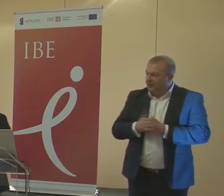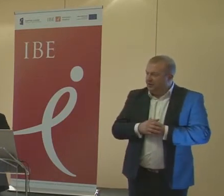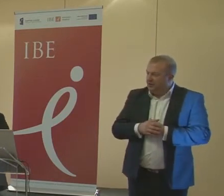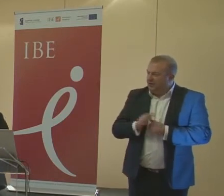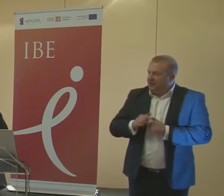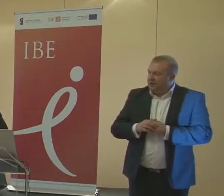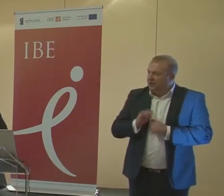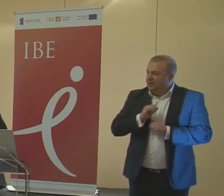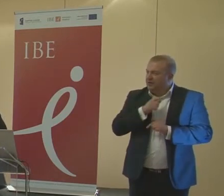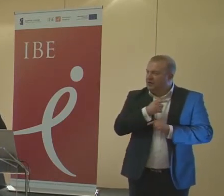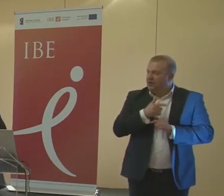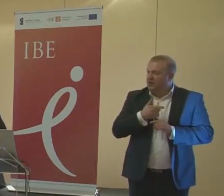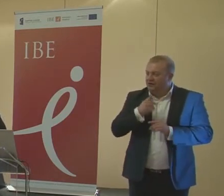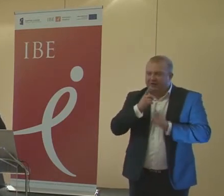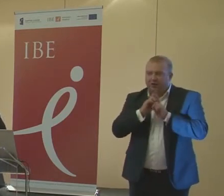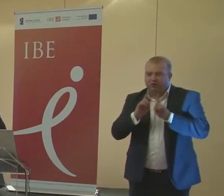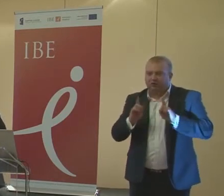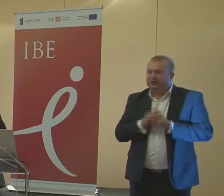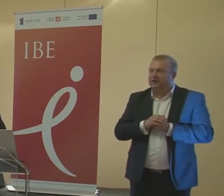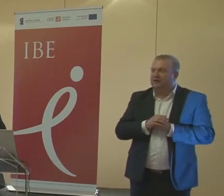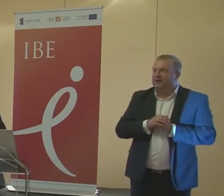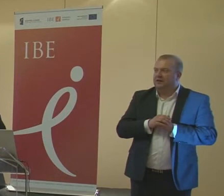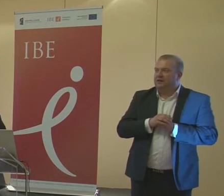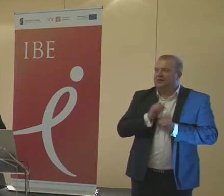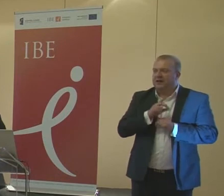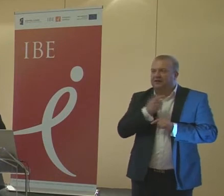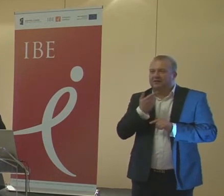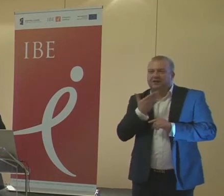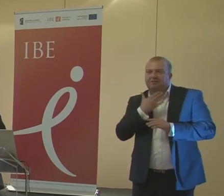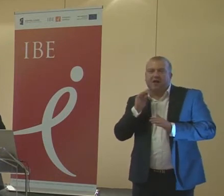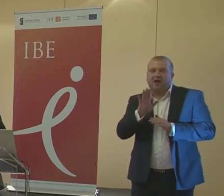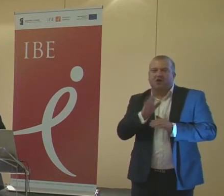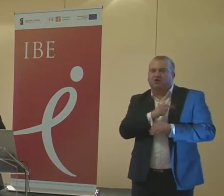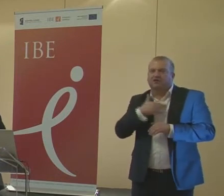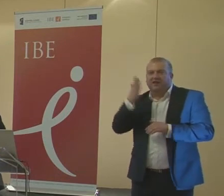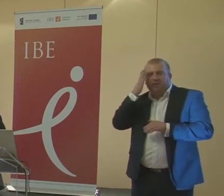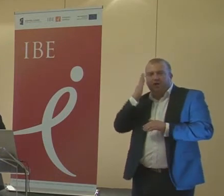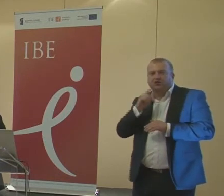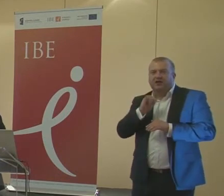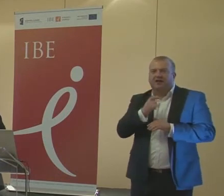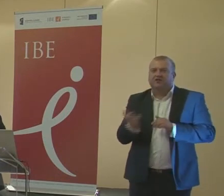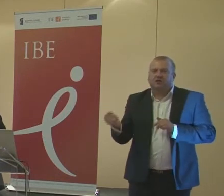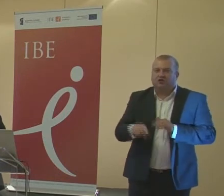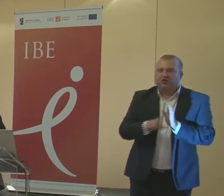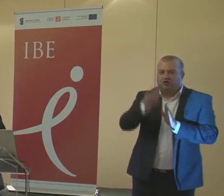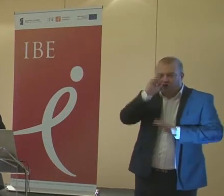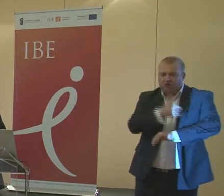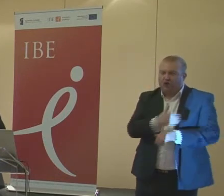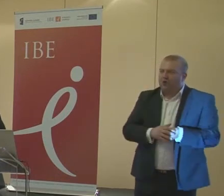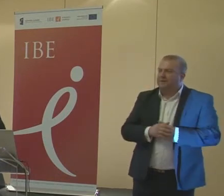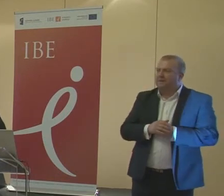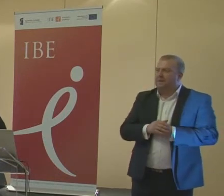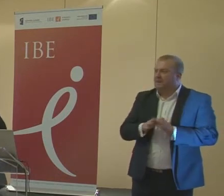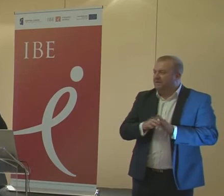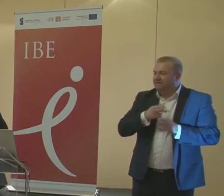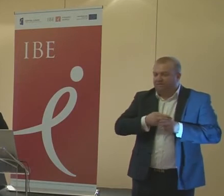i jego tutaj nauczyciel, iż nauczyciele tak naprawdę nie mają świadomości tego, jakie dziecko przychodzi do nich do szkoły. W